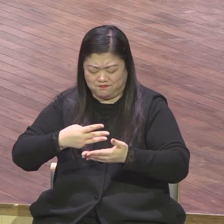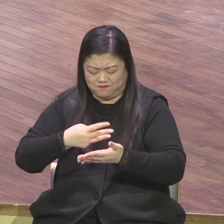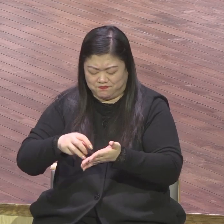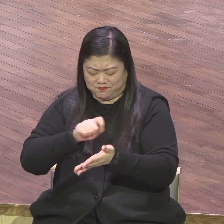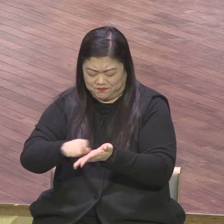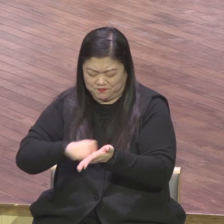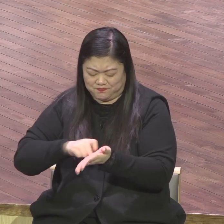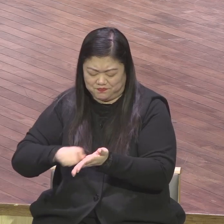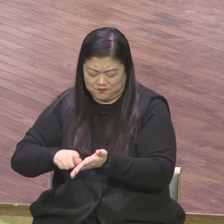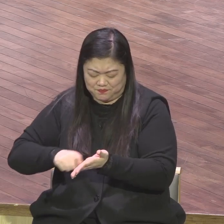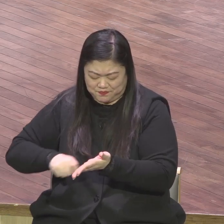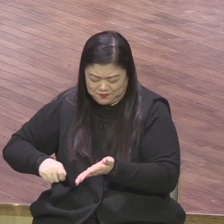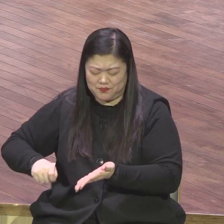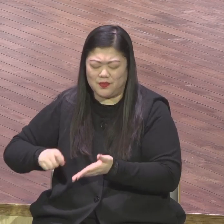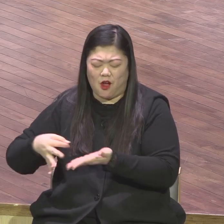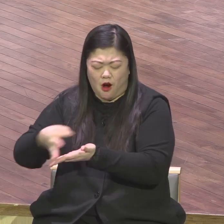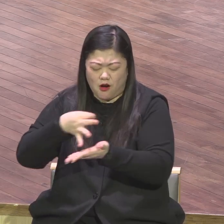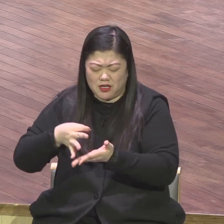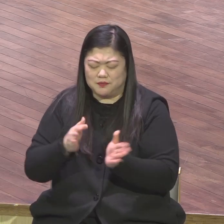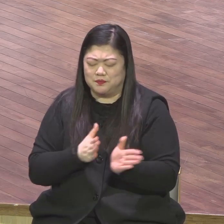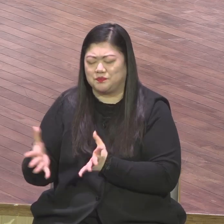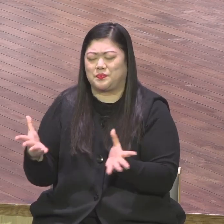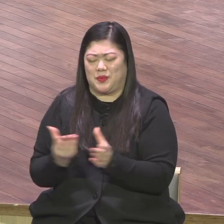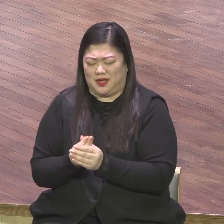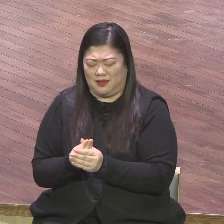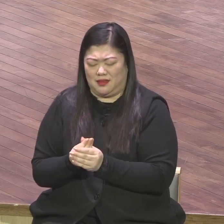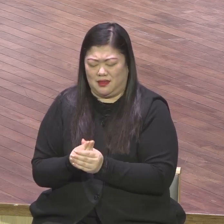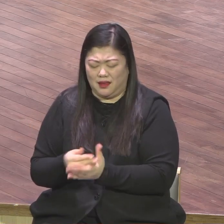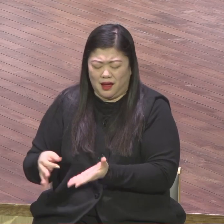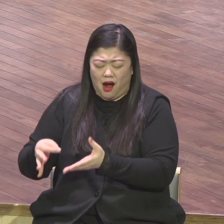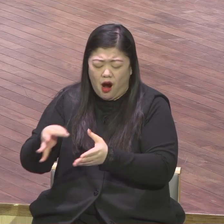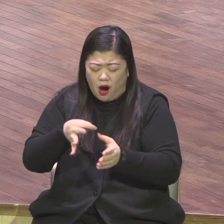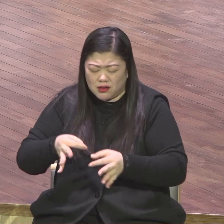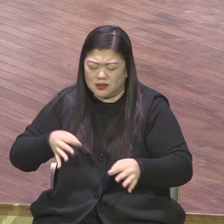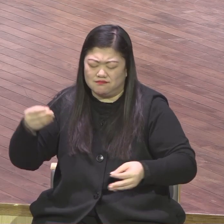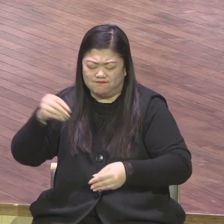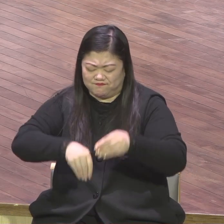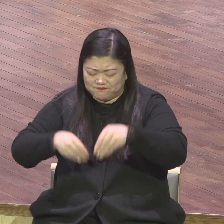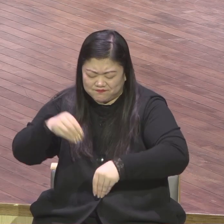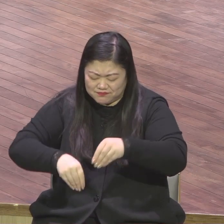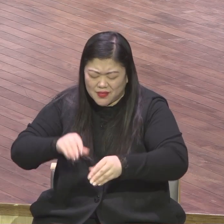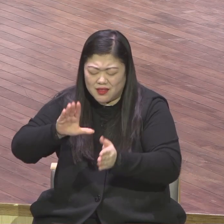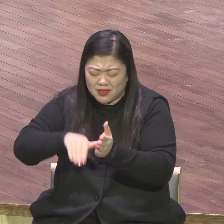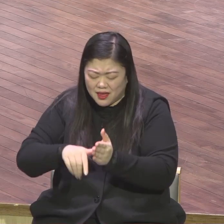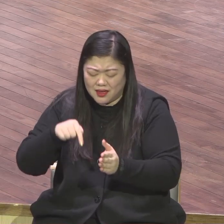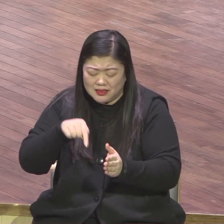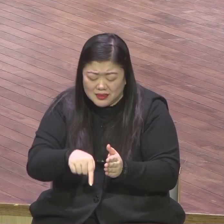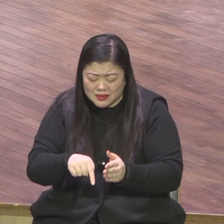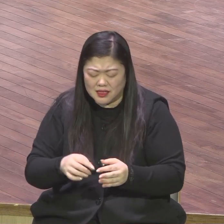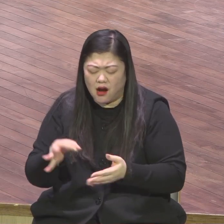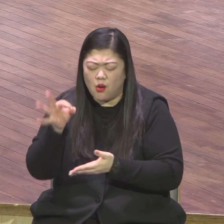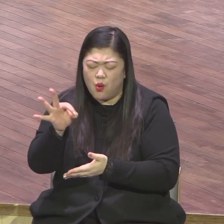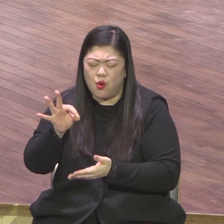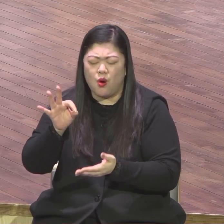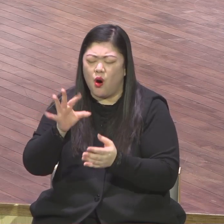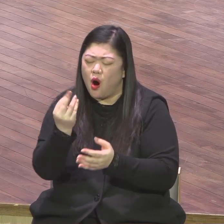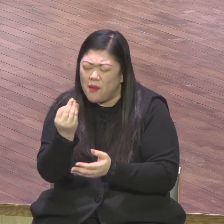현장에 드린 모든 가정가정 기도제목을 하나님이여 놓고 기도할 때마다 성기역사에